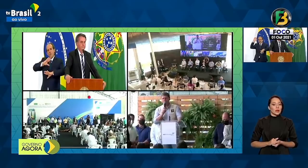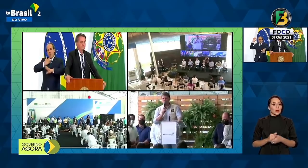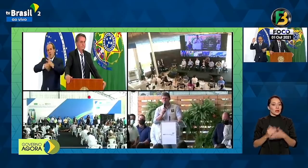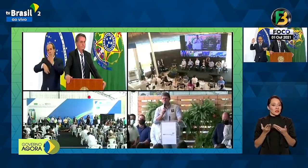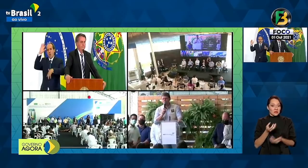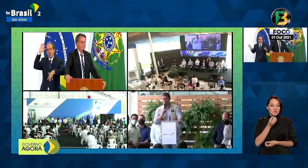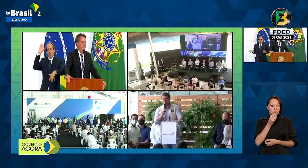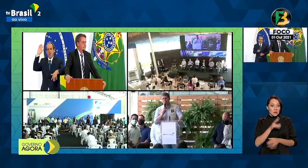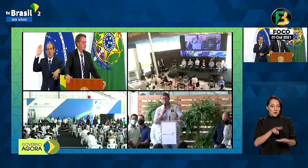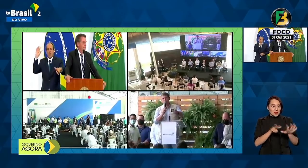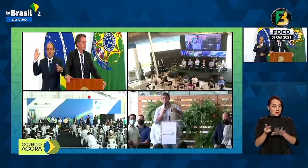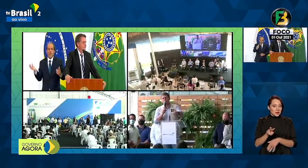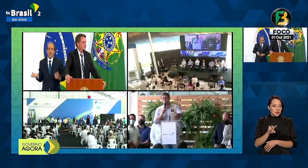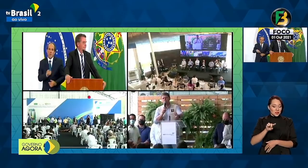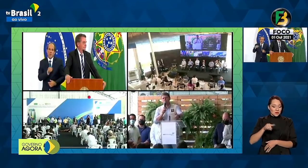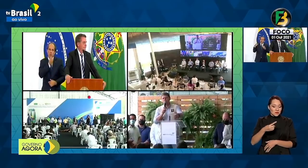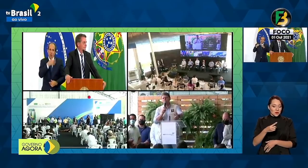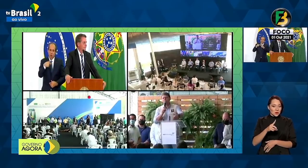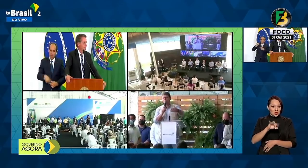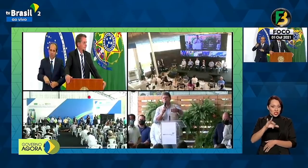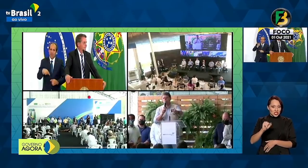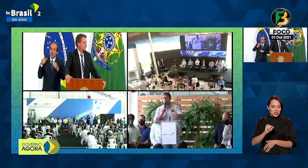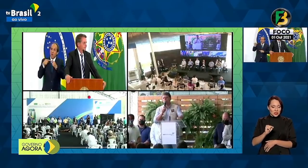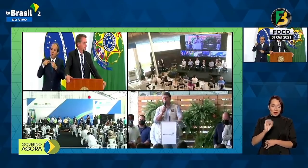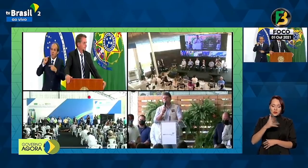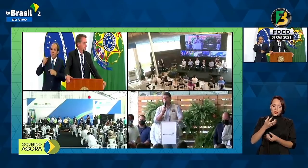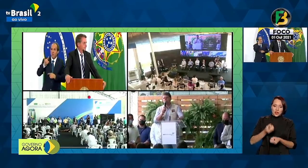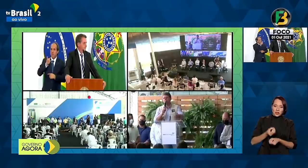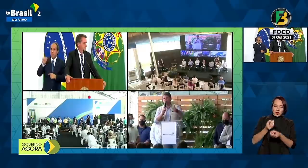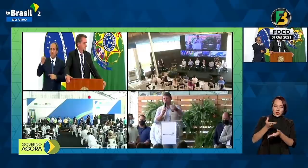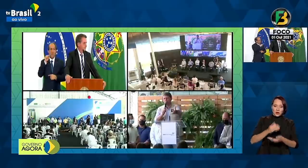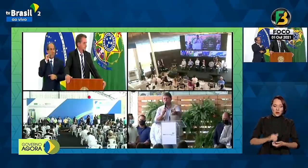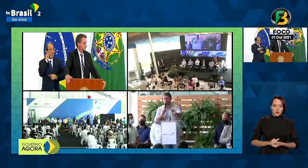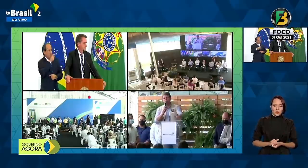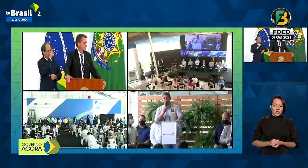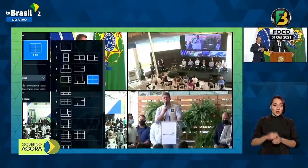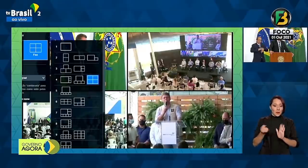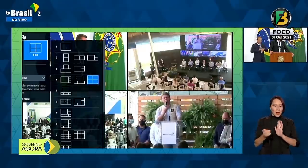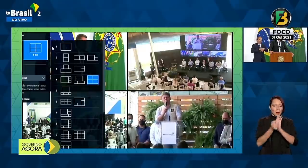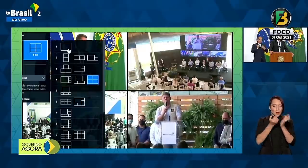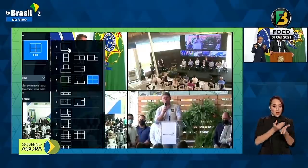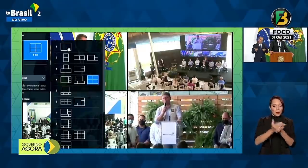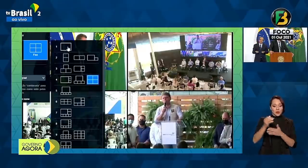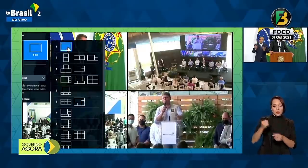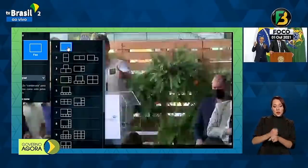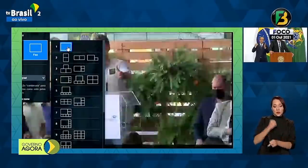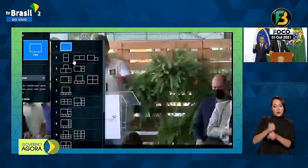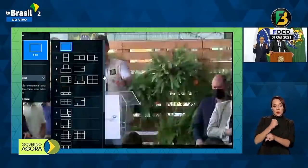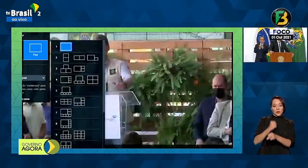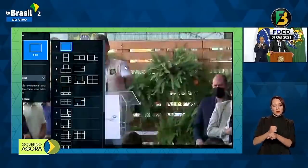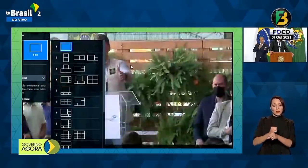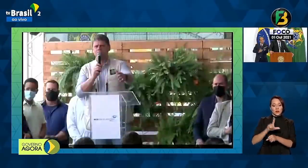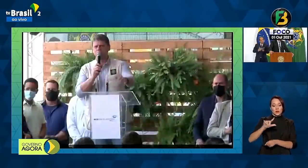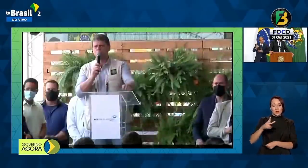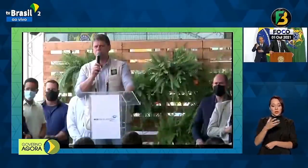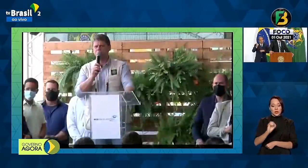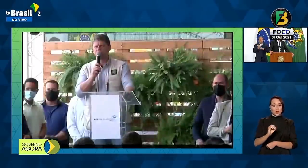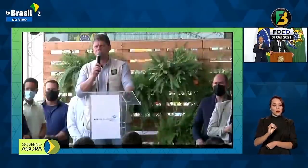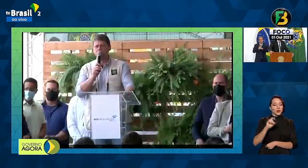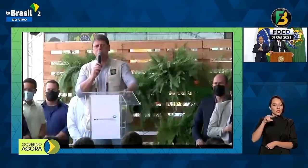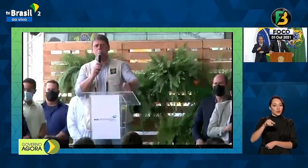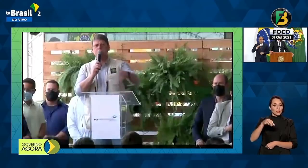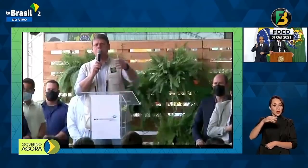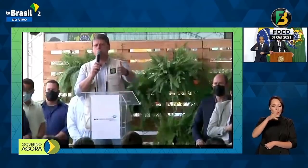uma semana de mil dias, onde o senhor entregou, marcou o início das obras do Leão, Manaus-Boa